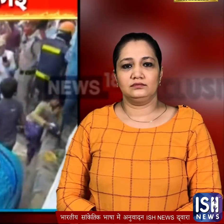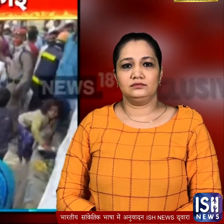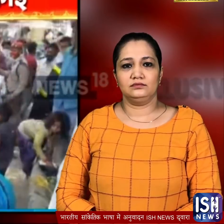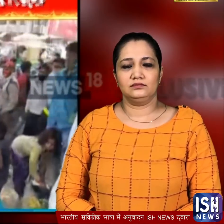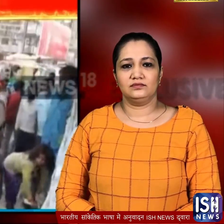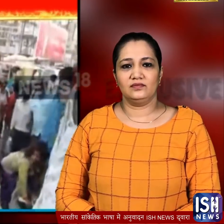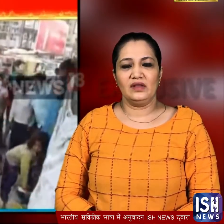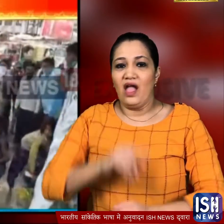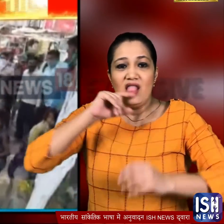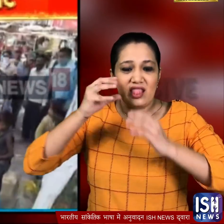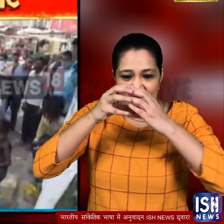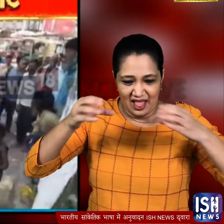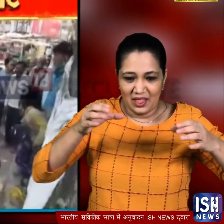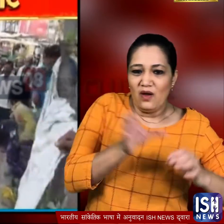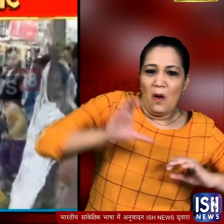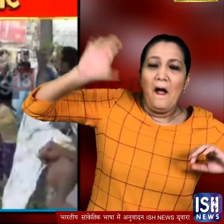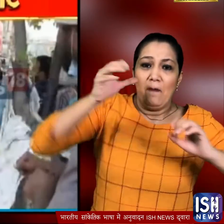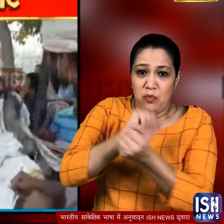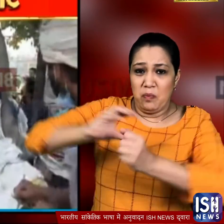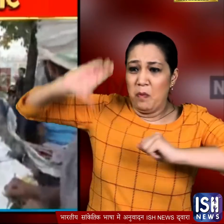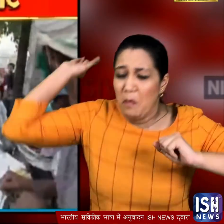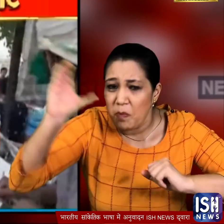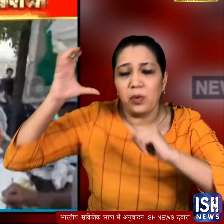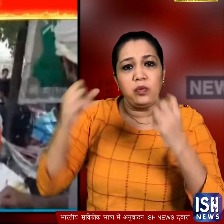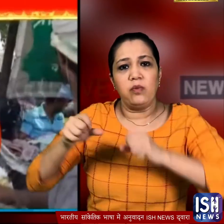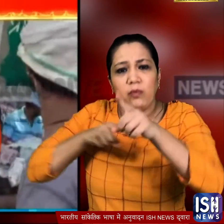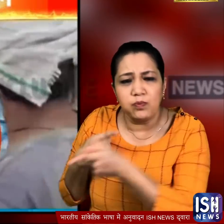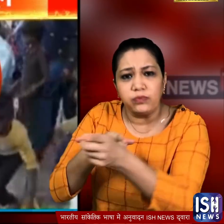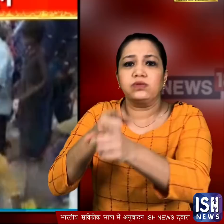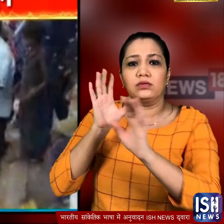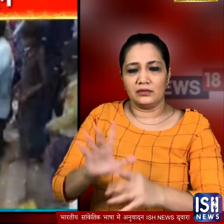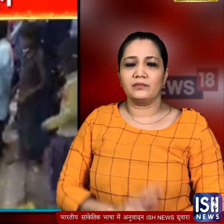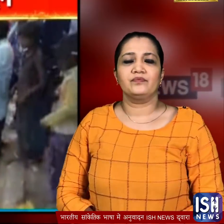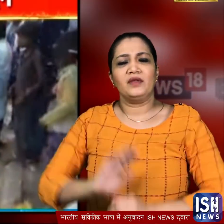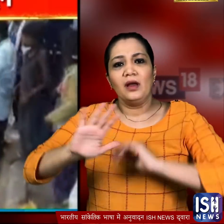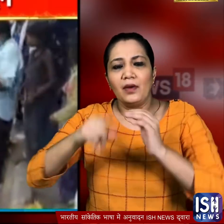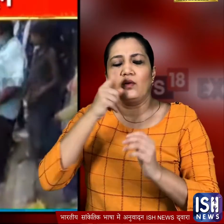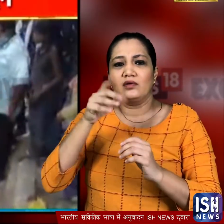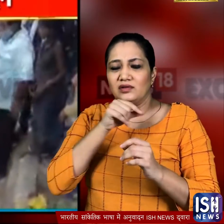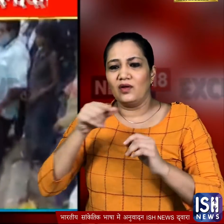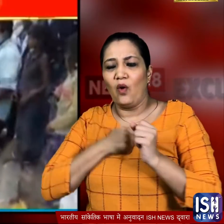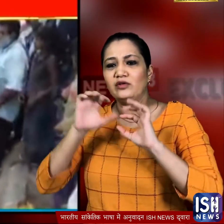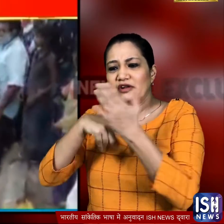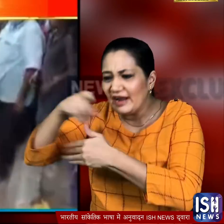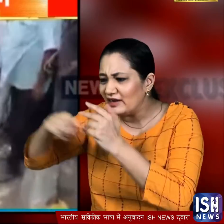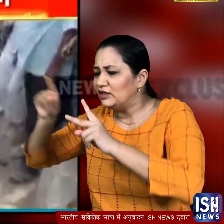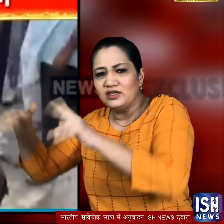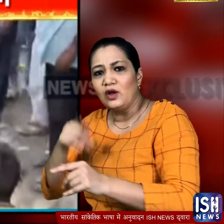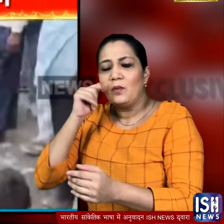हाथ में इंट लिए एक महिला तो एक पुलिस वाले को मारने के लिए उसके पीछे दोड़ पड़ी इसके बाद वो महिला अपने रिष्टेदारों के साथ मिलकर उस लड़के को